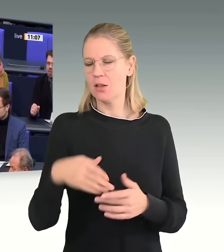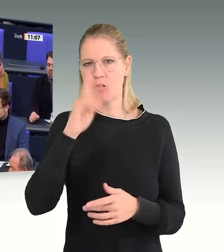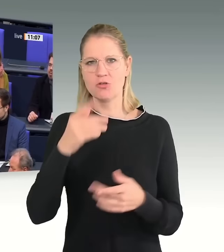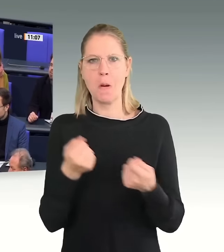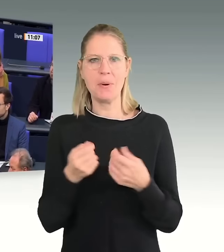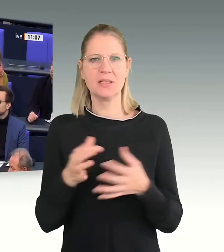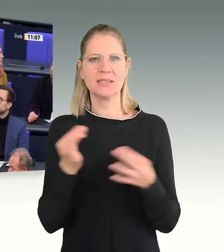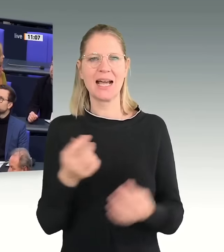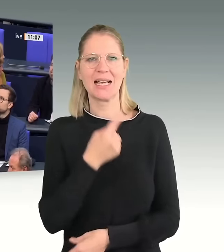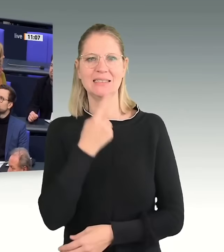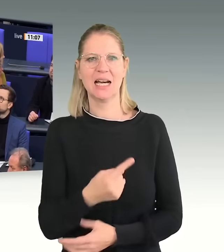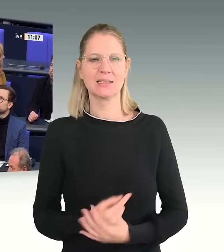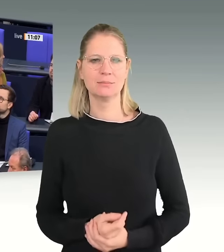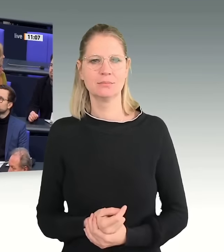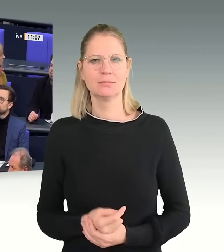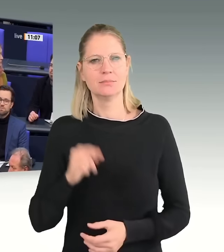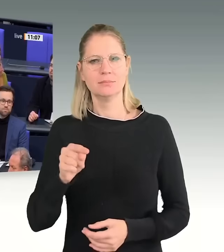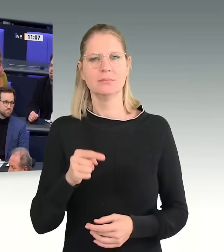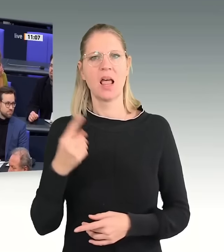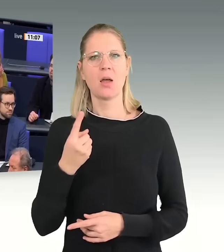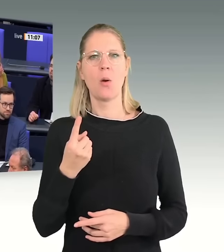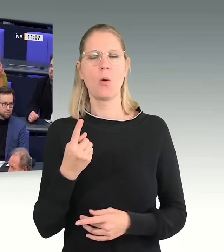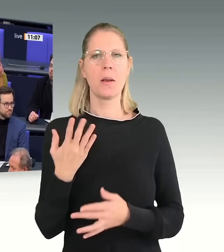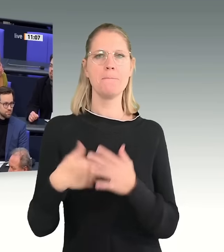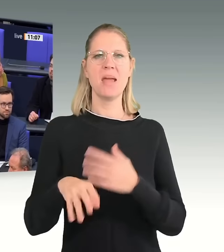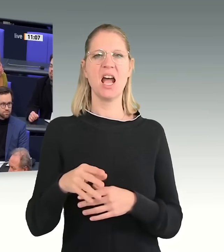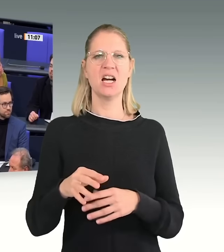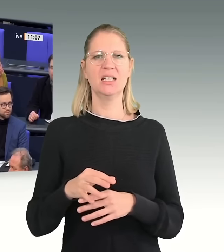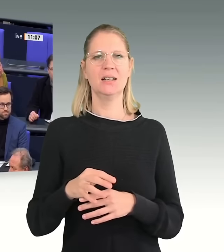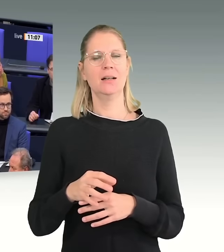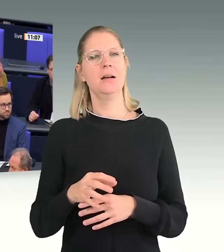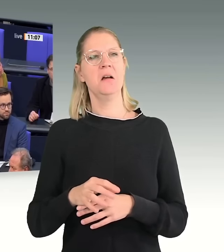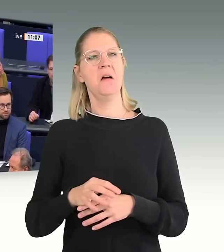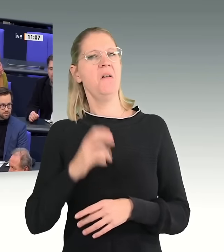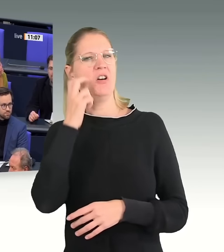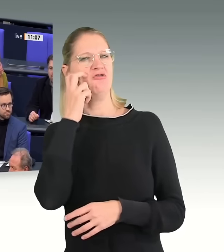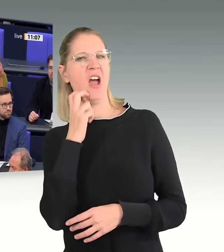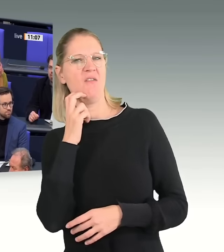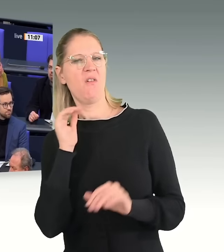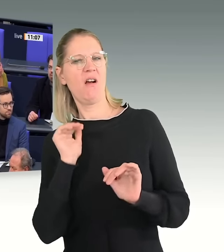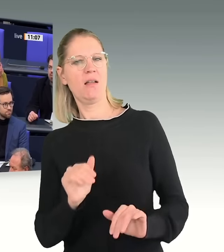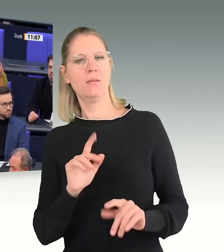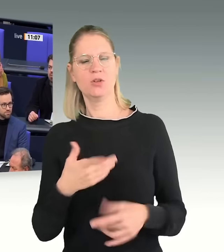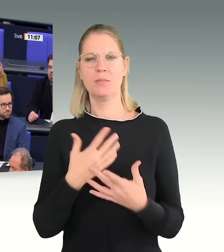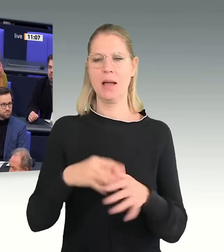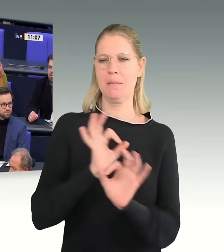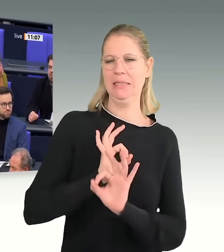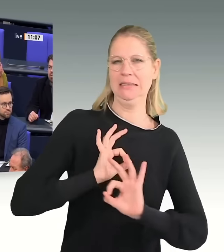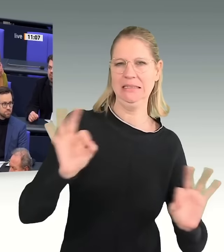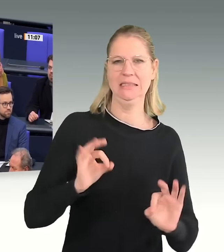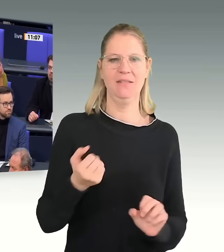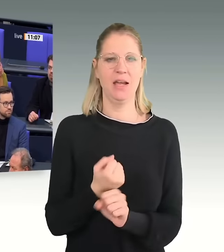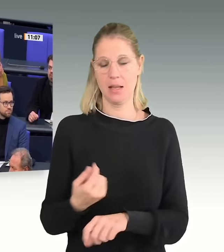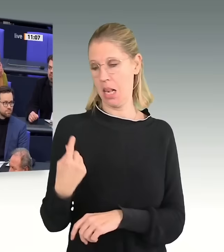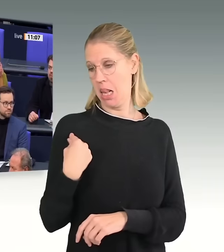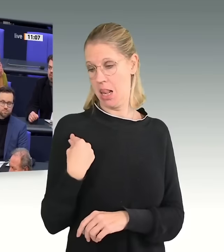sie droht weitere Verschärfungen an, wo man offensichtlich noch präziser werden müsse. Das hat Frau